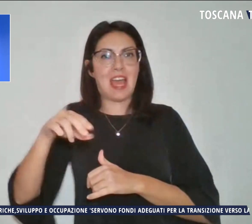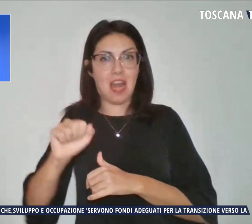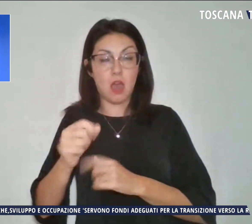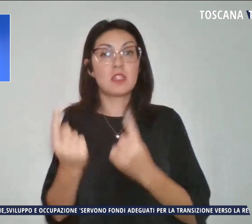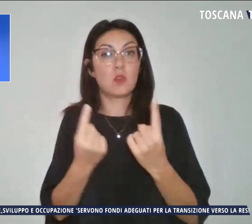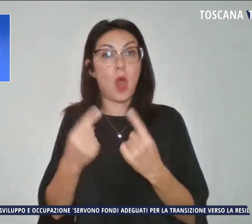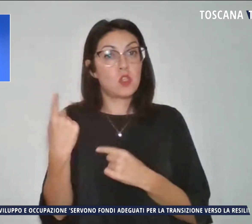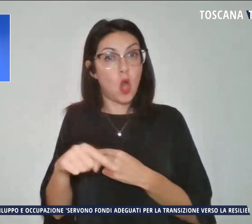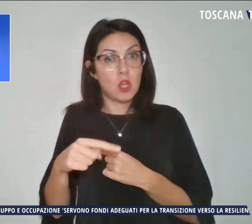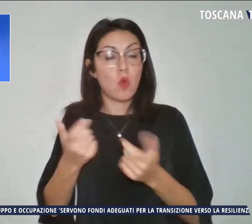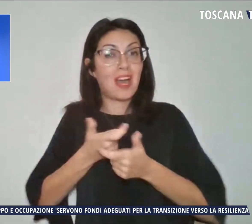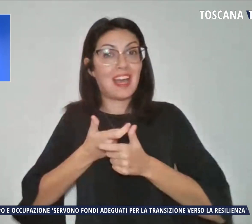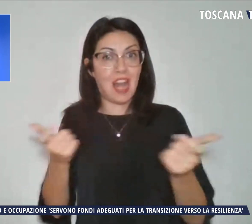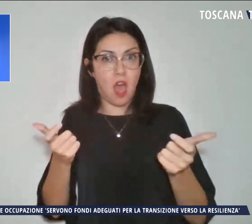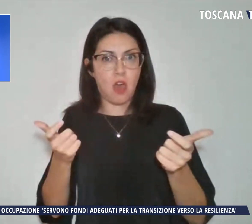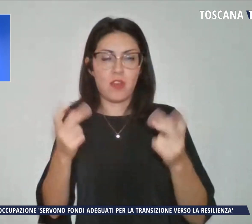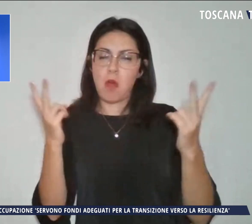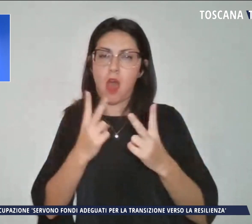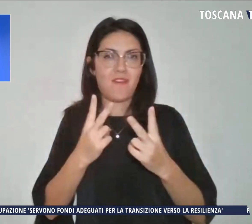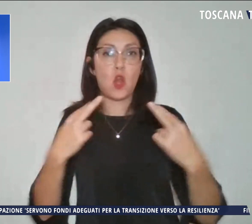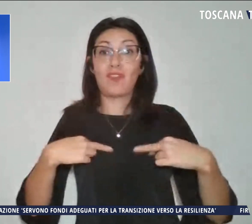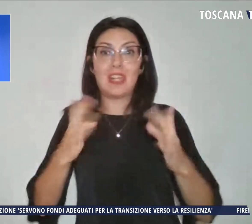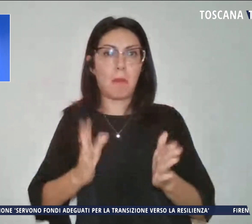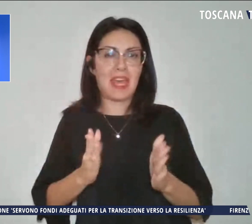ma non sarebbe in pericolo di vita.